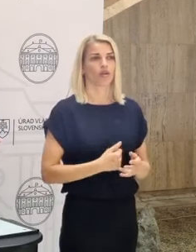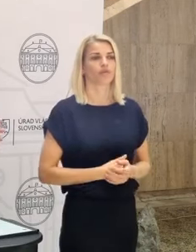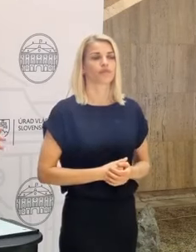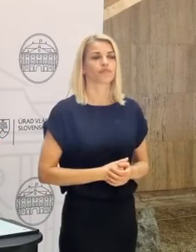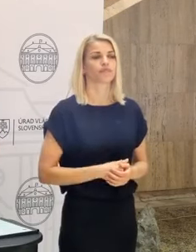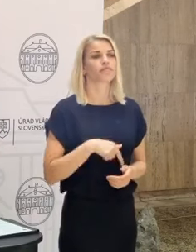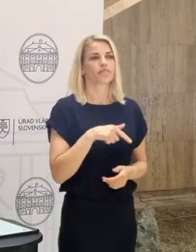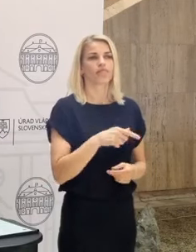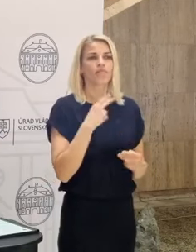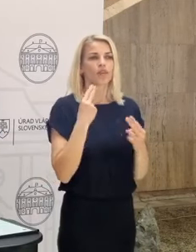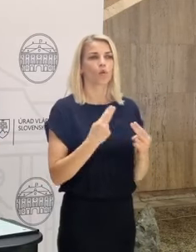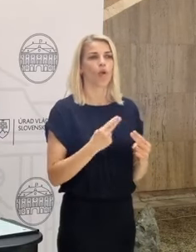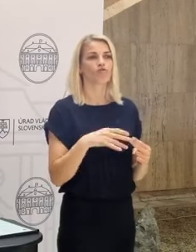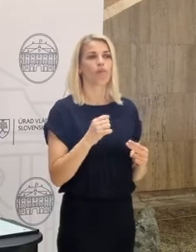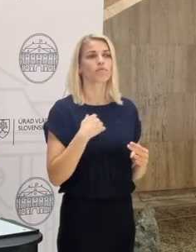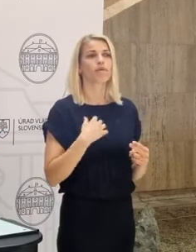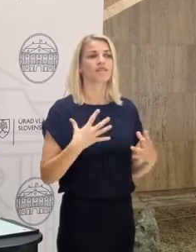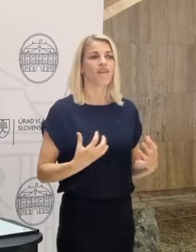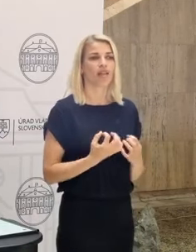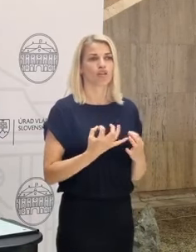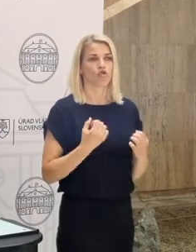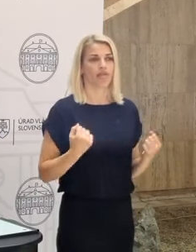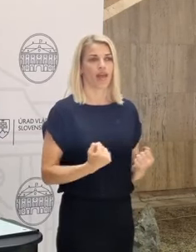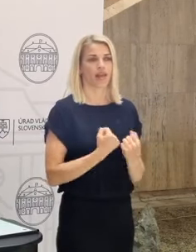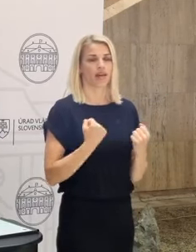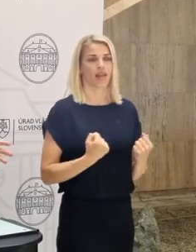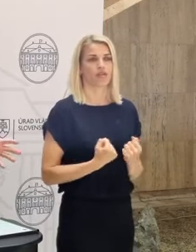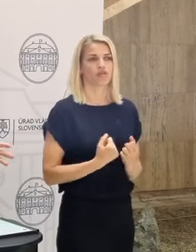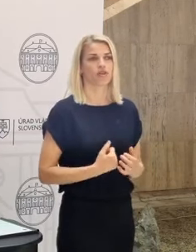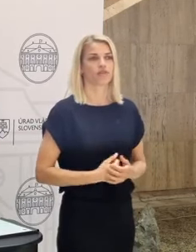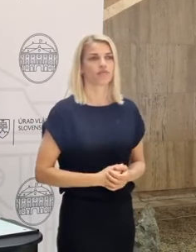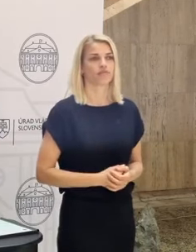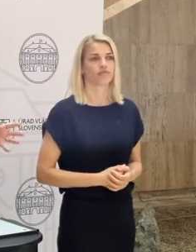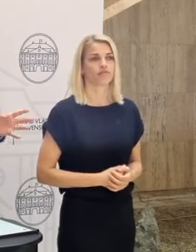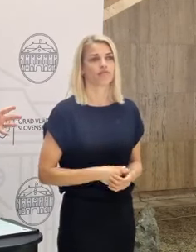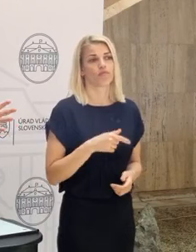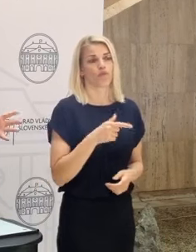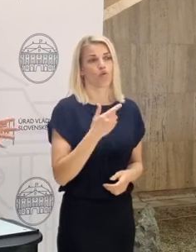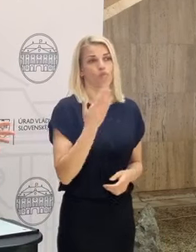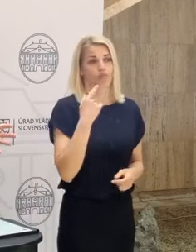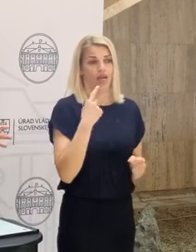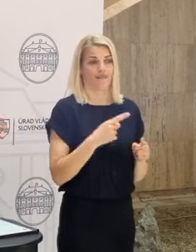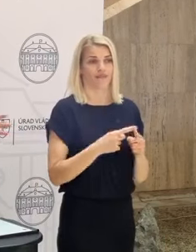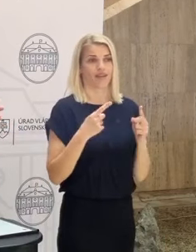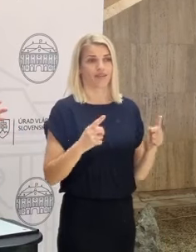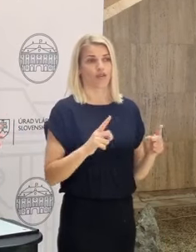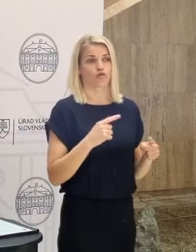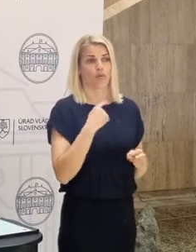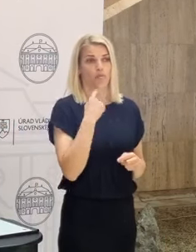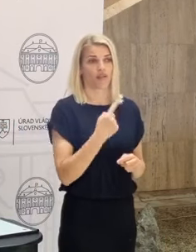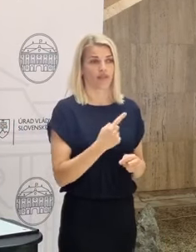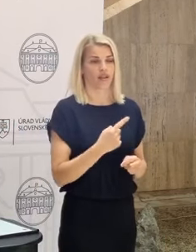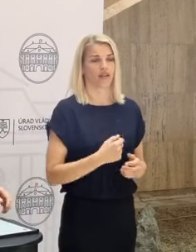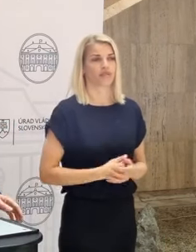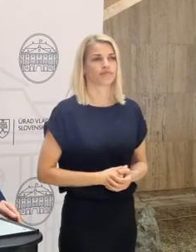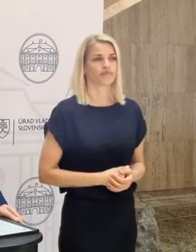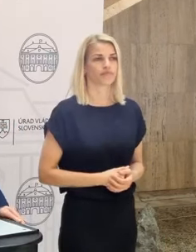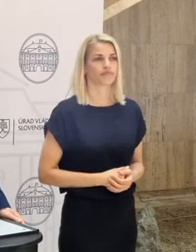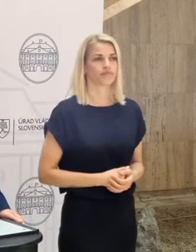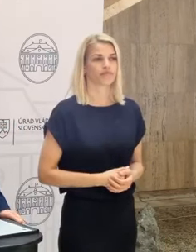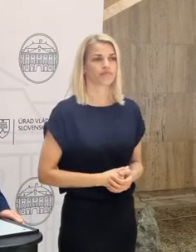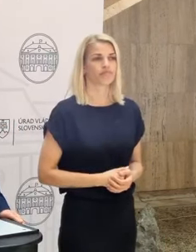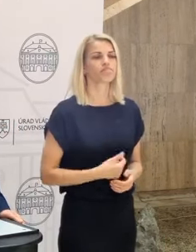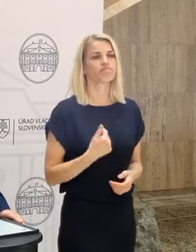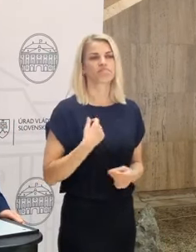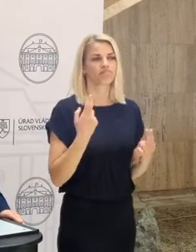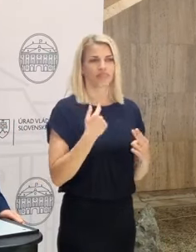A je úplne kľúčové, aby sme to zvládli čo najrychlejšie. Takže to bola veta, ktorú som povedal na to, aby som zdôraznil tento fakt. Pán premiér, ja to